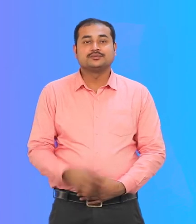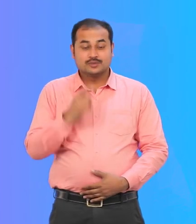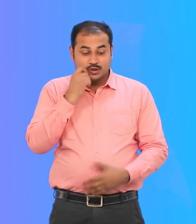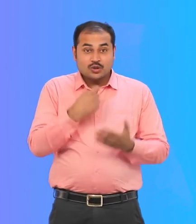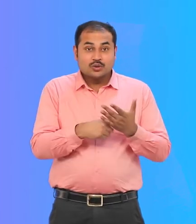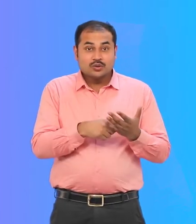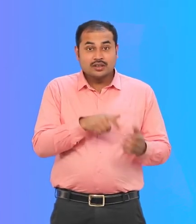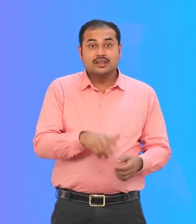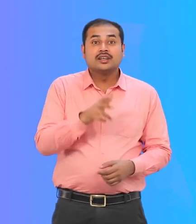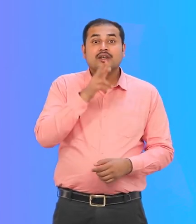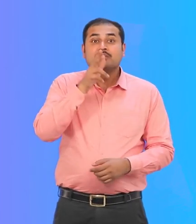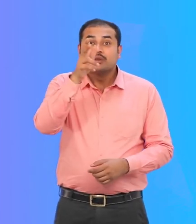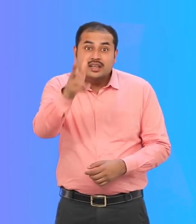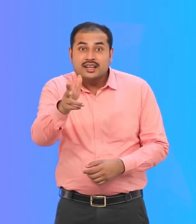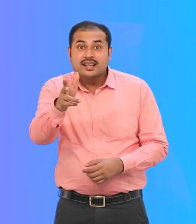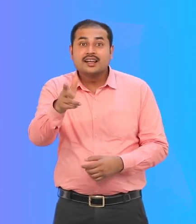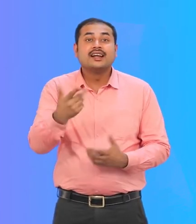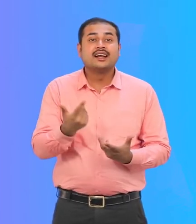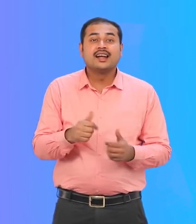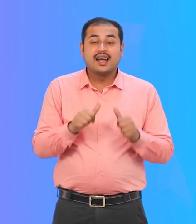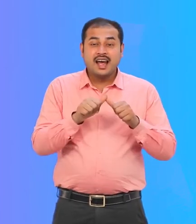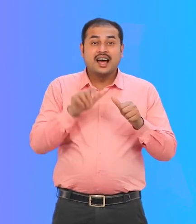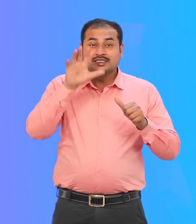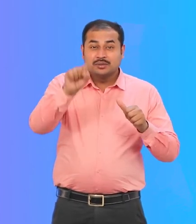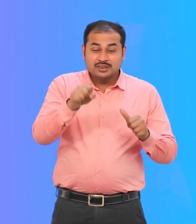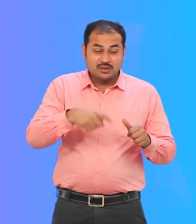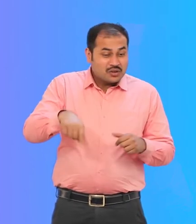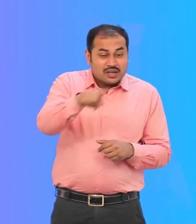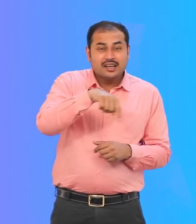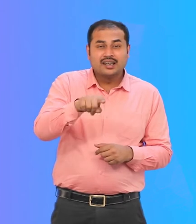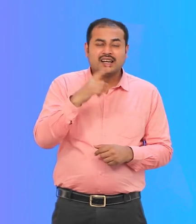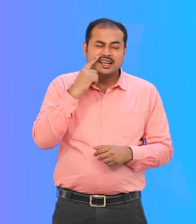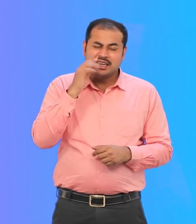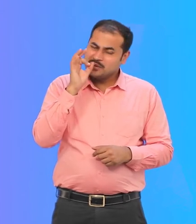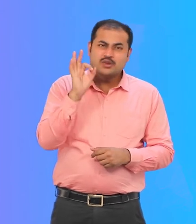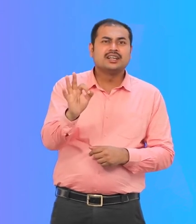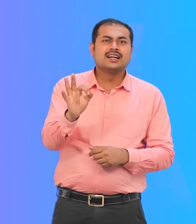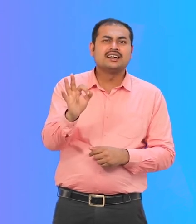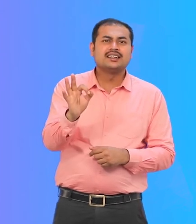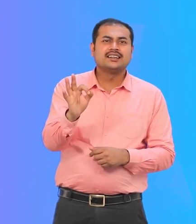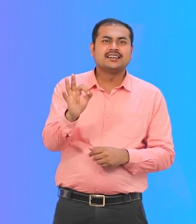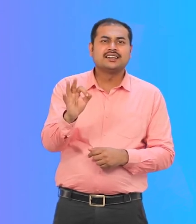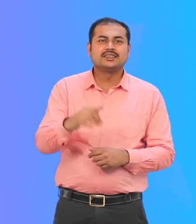रोहन बोलता है मैडम यह सुगम्यता के लिए आवश्यक है